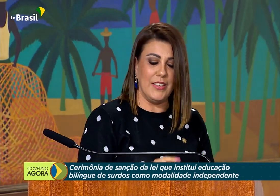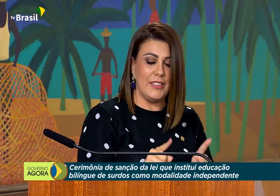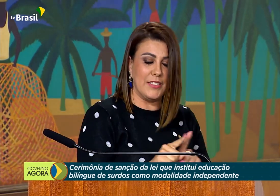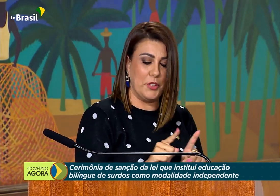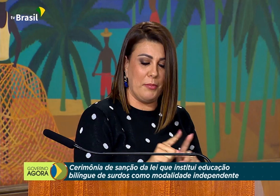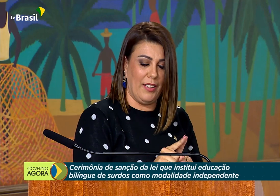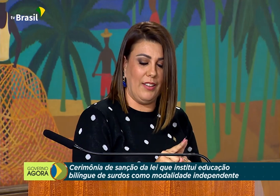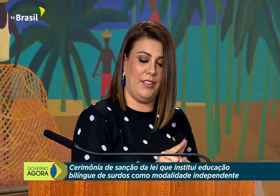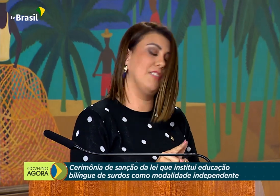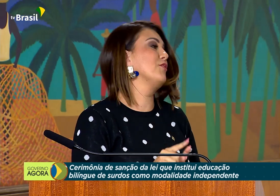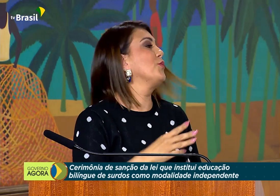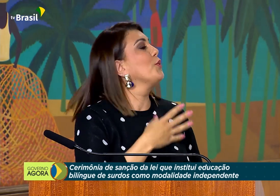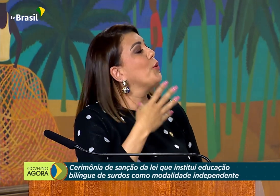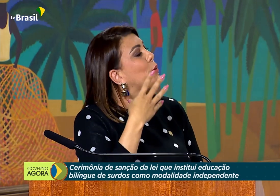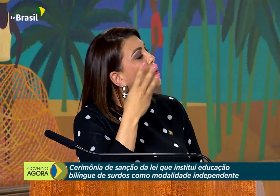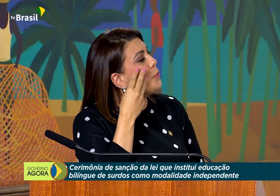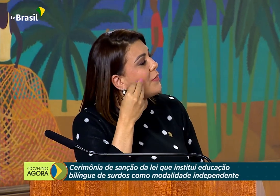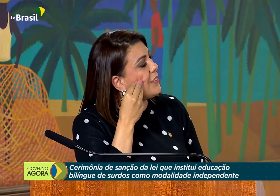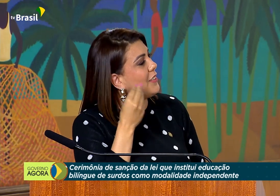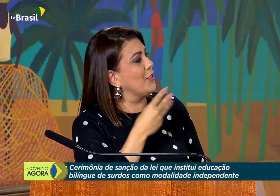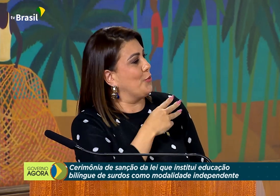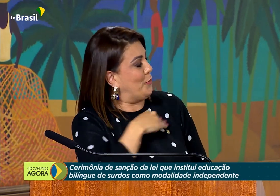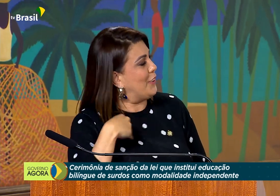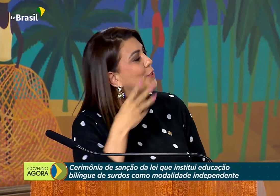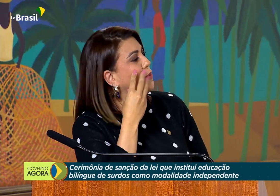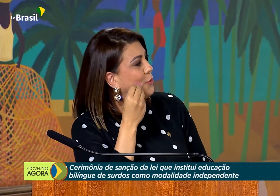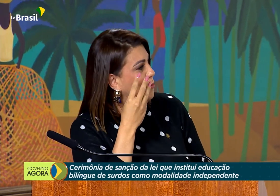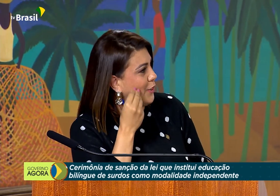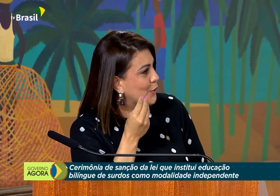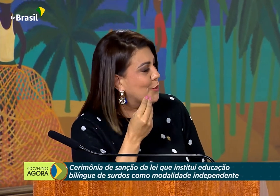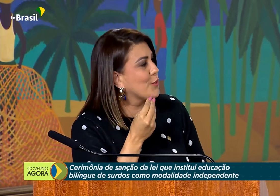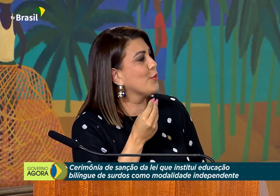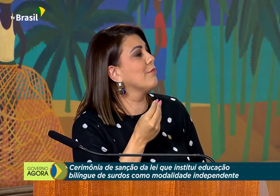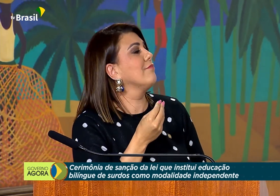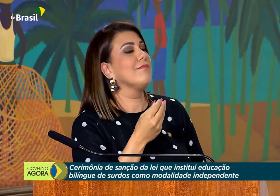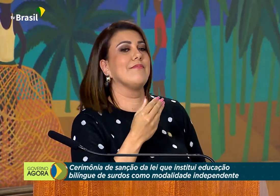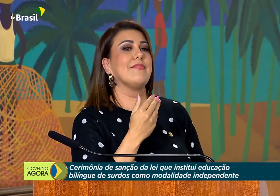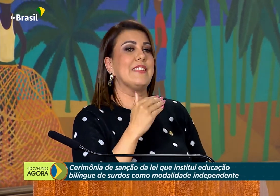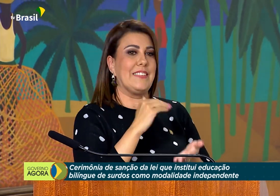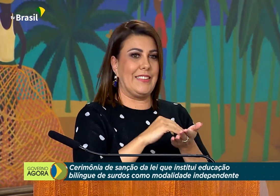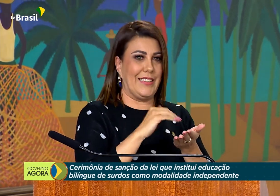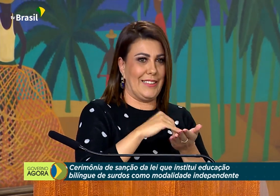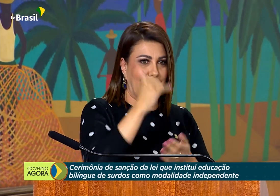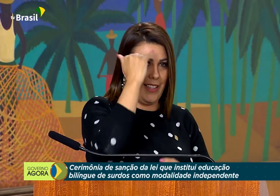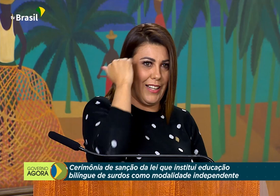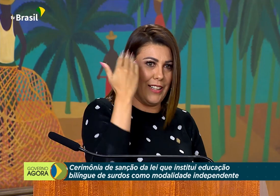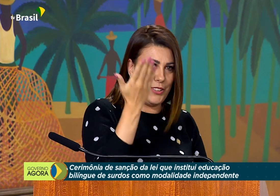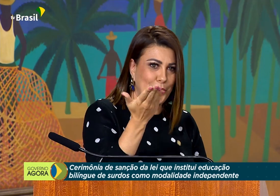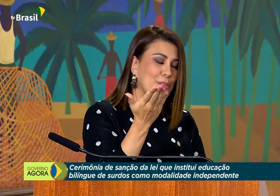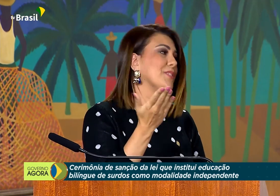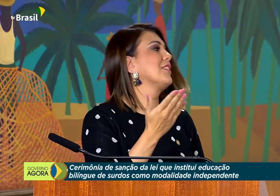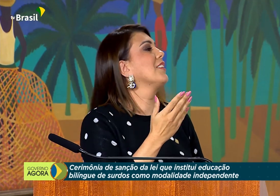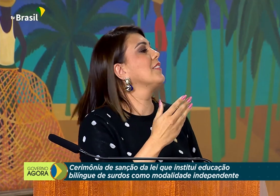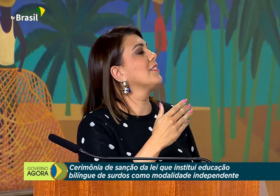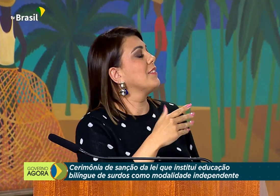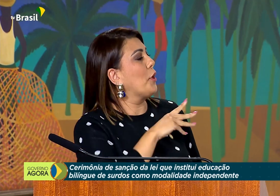Michele Bolsonaro, ao nosso ministro da Educação, Milton Ribeiro, a nossa